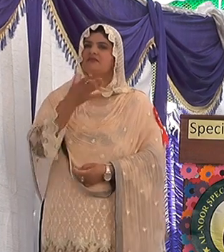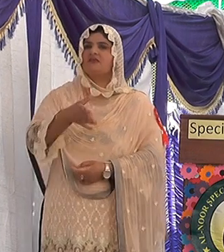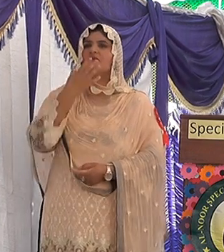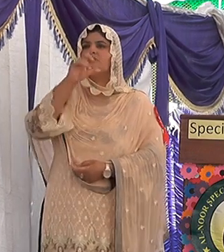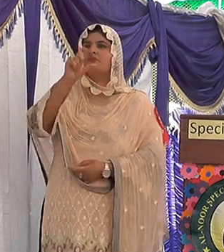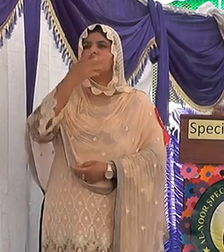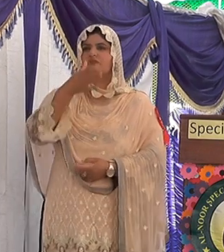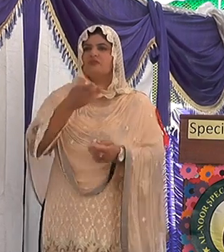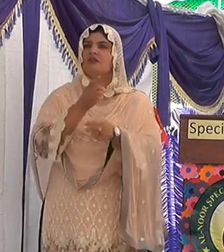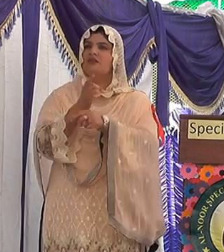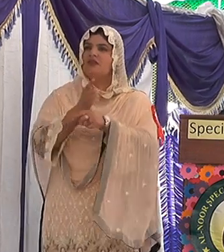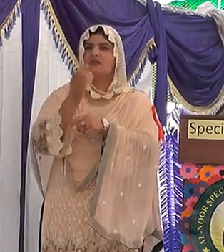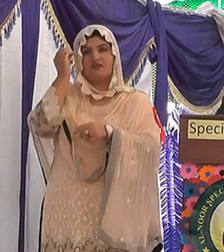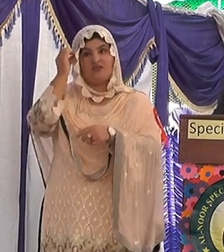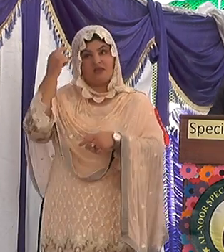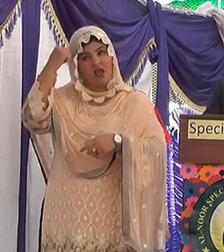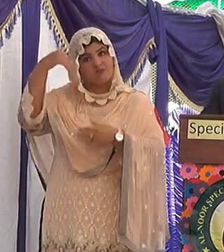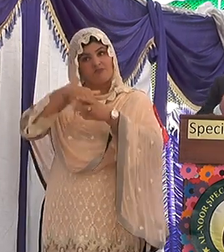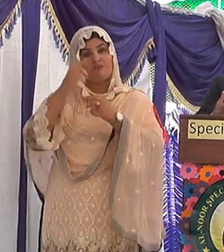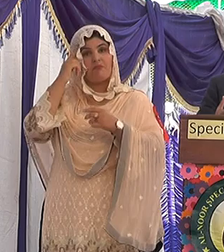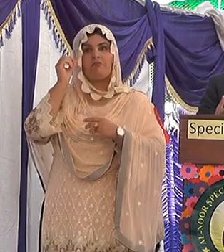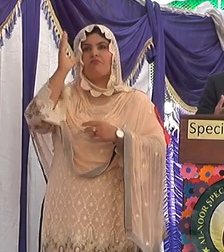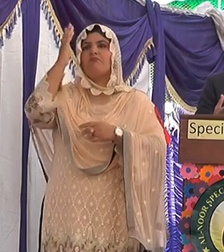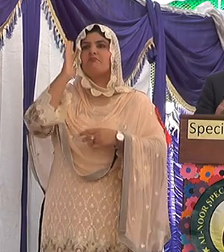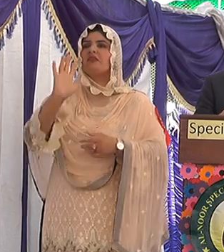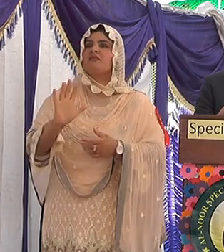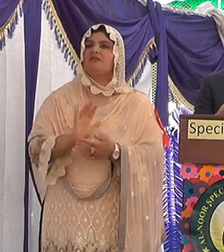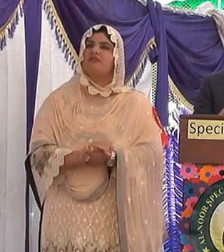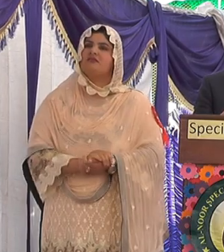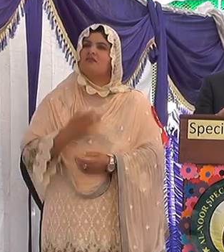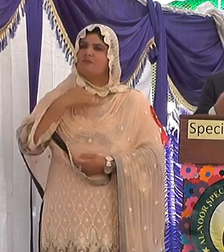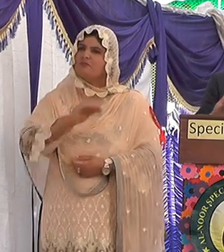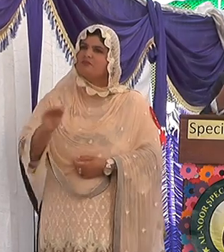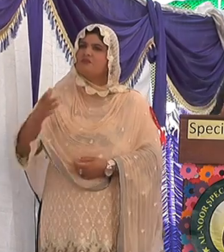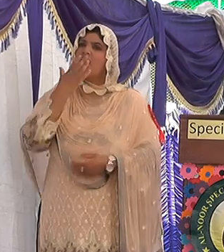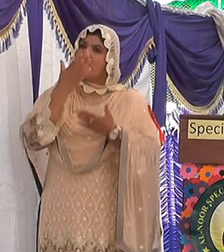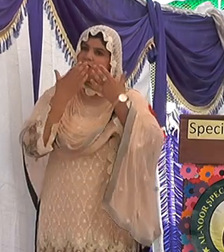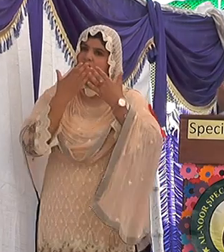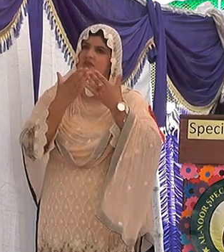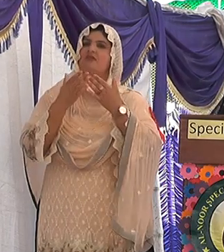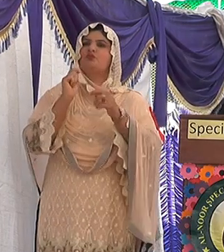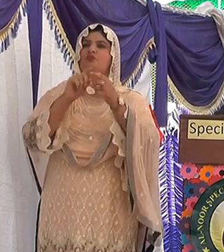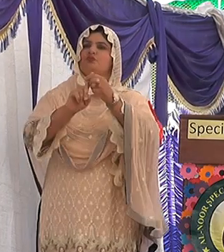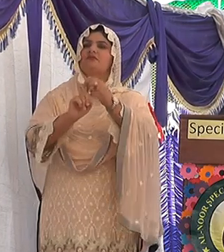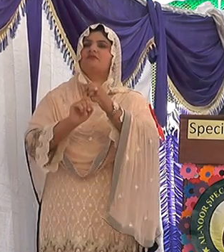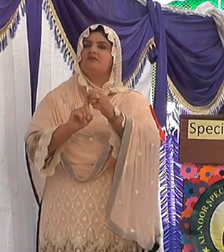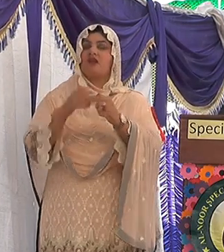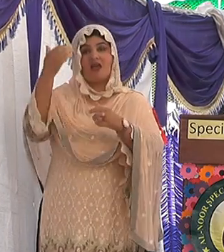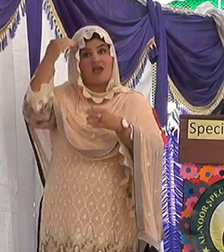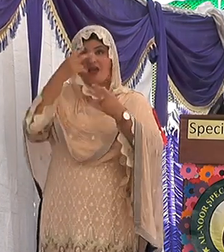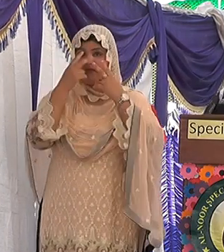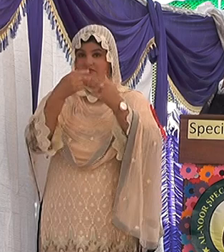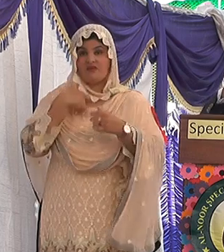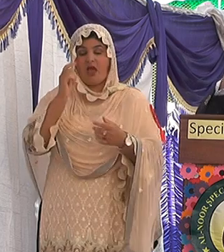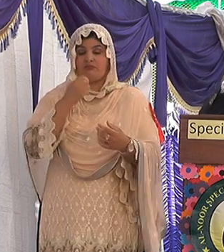لوگوں کو ہیلپ کی جاتی ہے کہ وہ اپنے انہر سر کو پہچانے اسے ڈسکور کریں تو ہمیں ان بچوں کو ایڈیوکیٹ کرنا ہے یہ اپنے اندر جھان کے دیکھیں